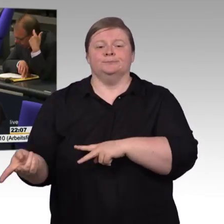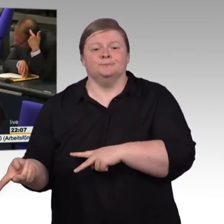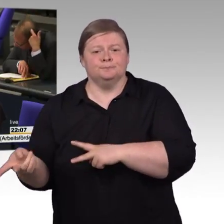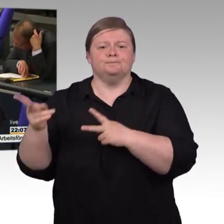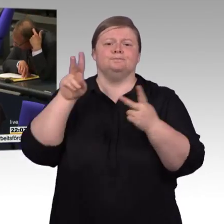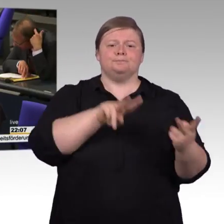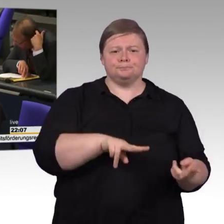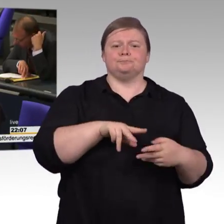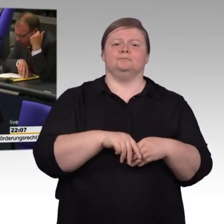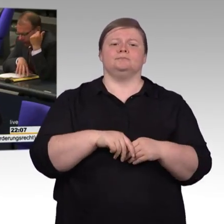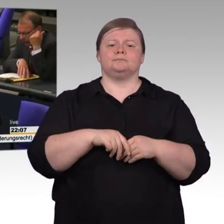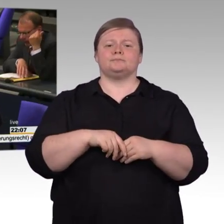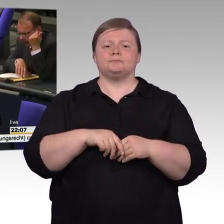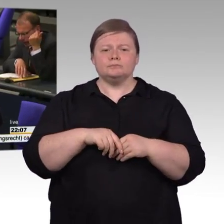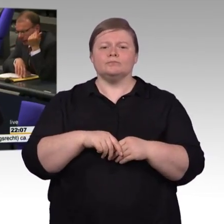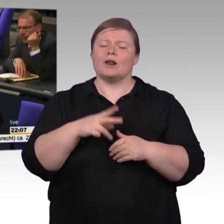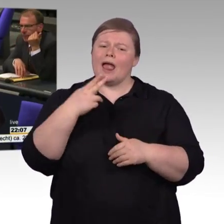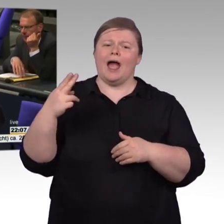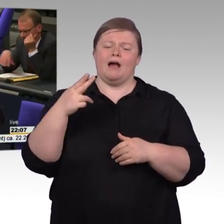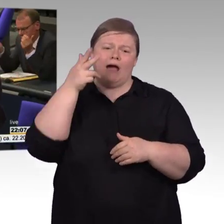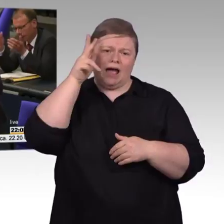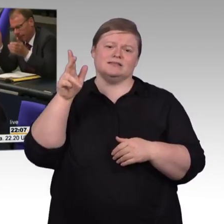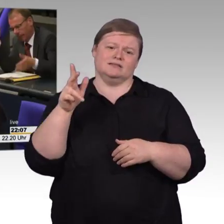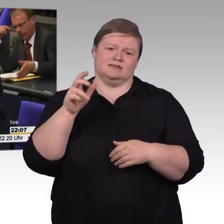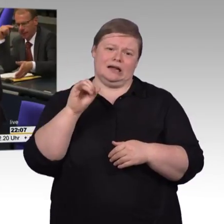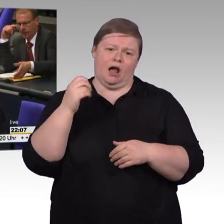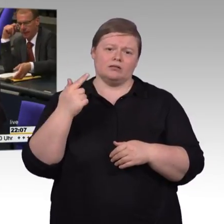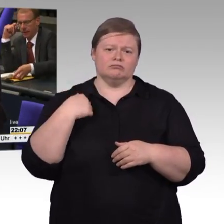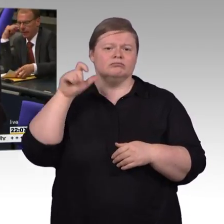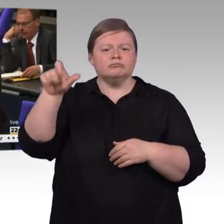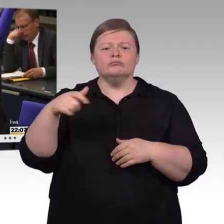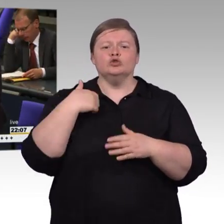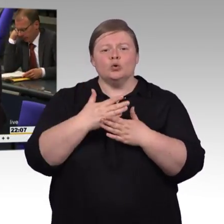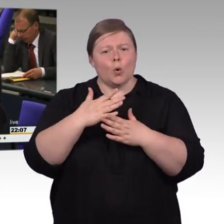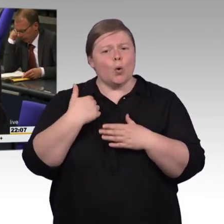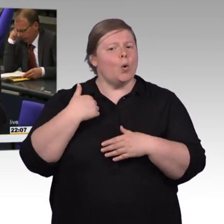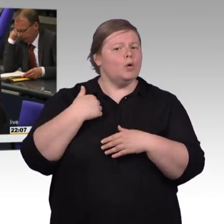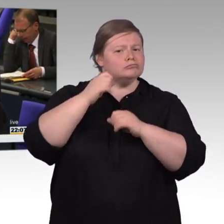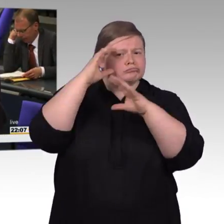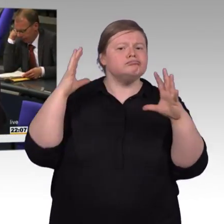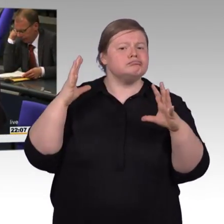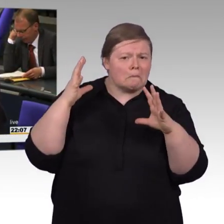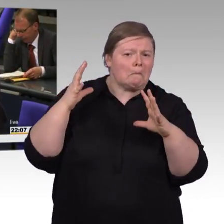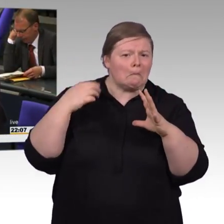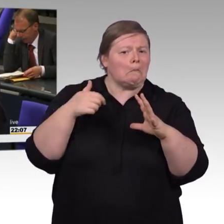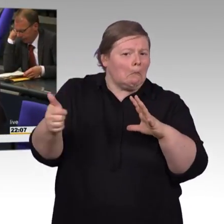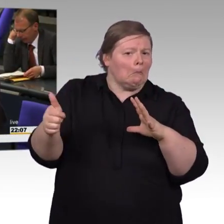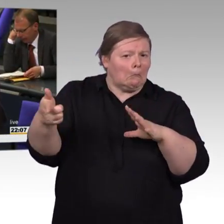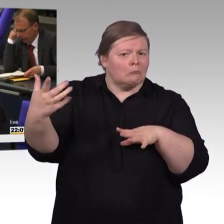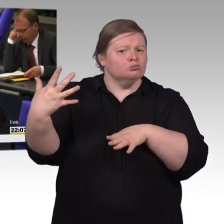Ja, dass Sie an der Stelle zuhören, wo Sie namentlich angesprochen werden und hier nicht wild die